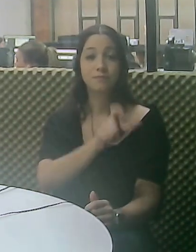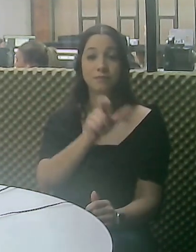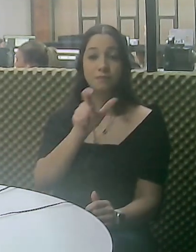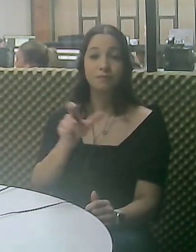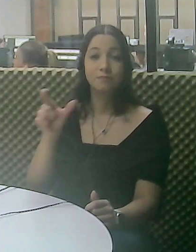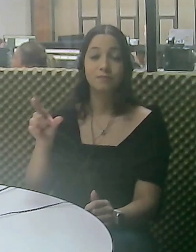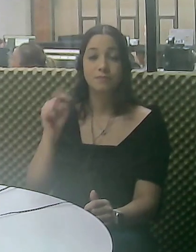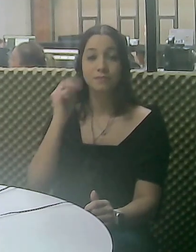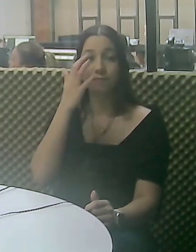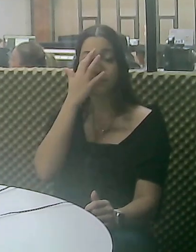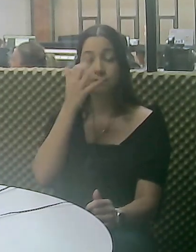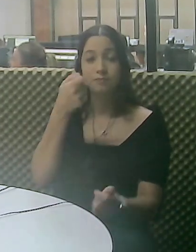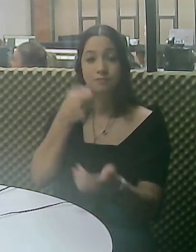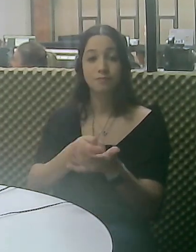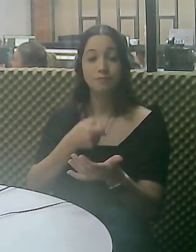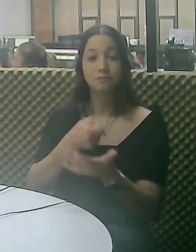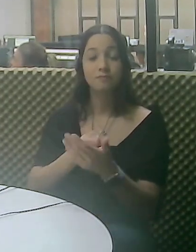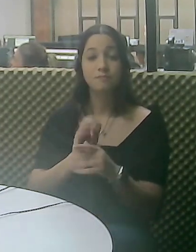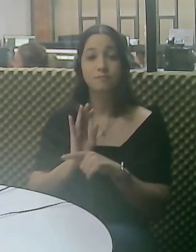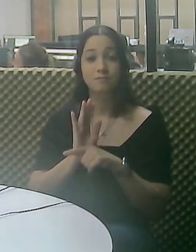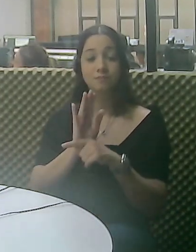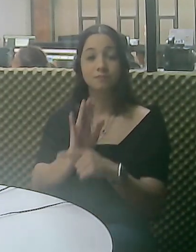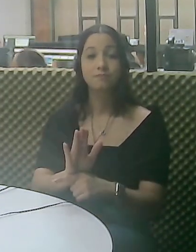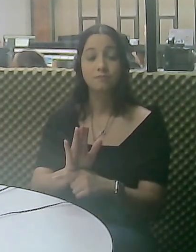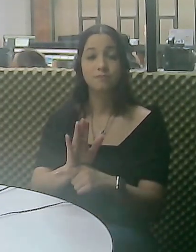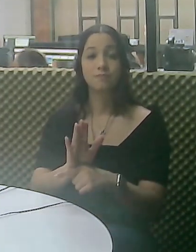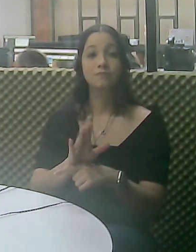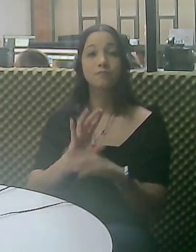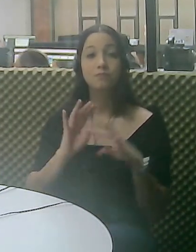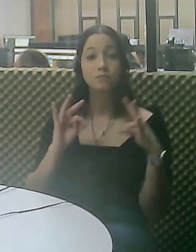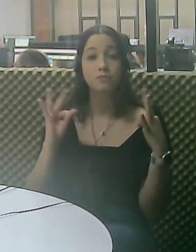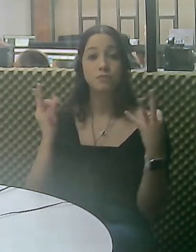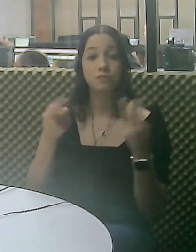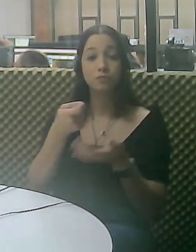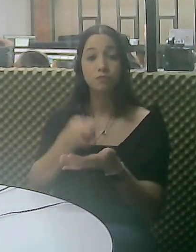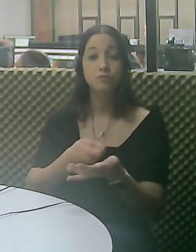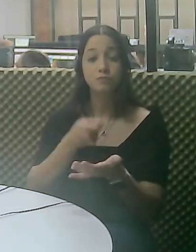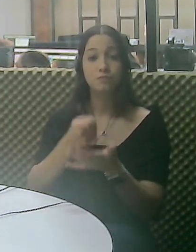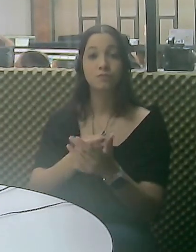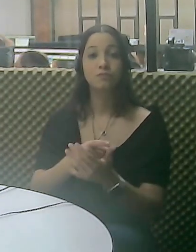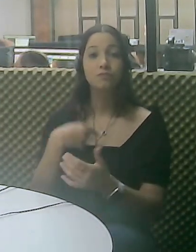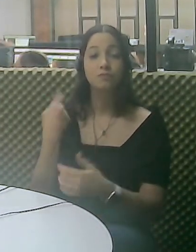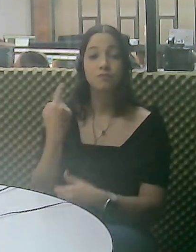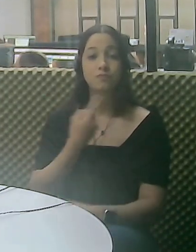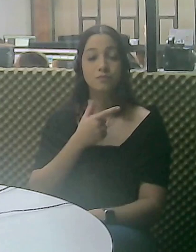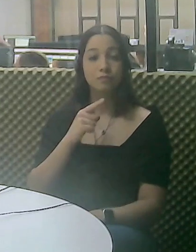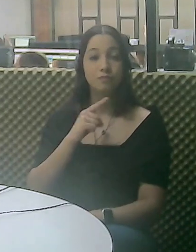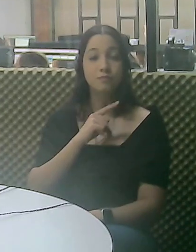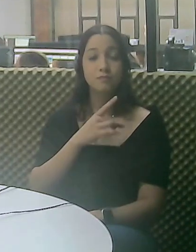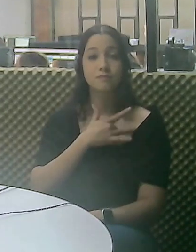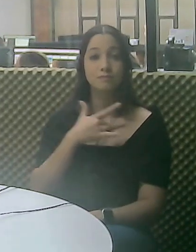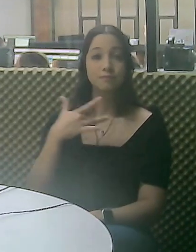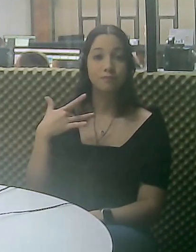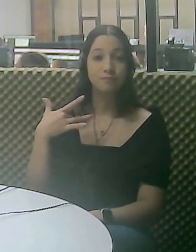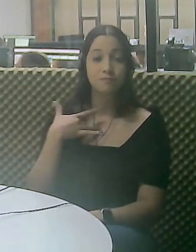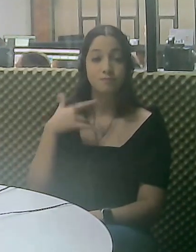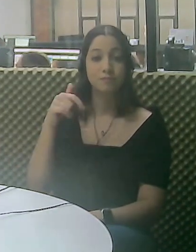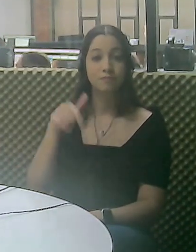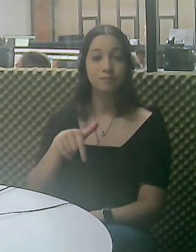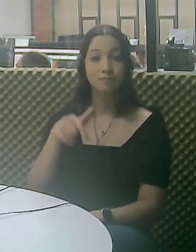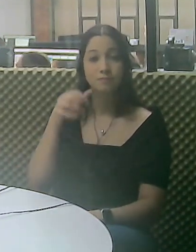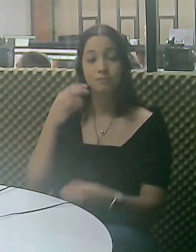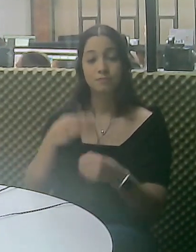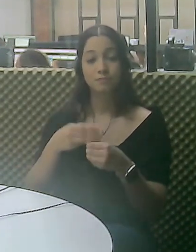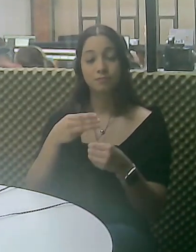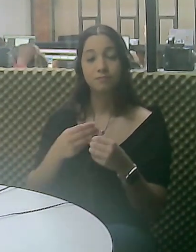enfermagem, técnico de enfermagem e enfermeiro, que são comissão de frente e comissão de frente de toda a batalha que a